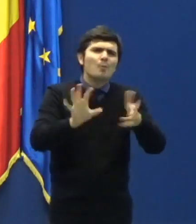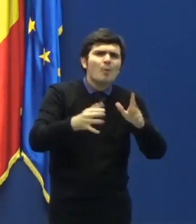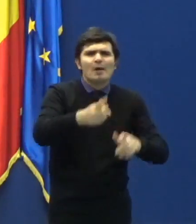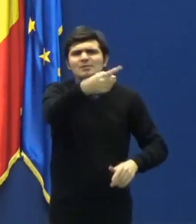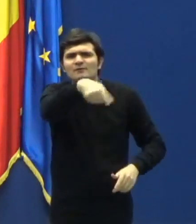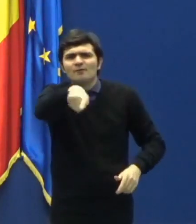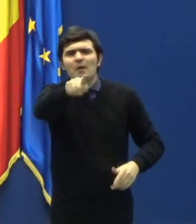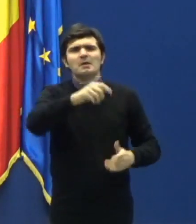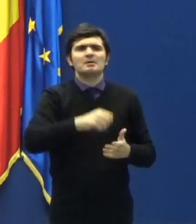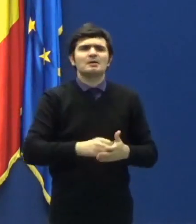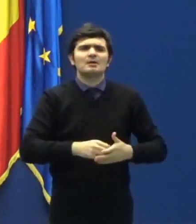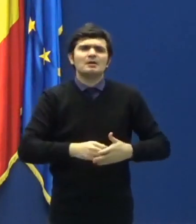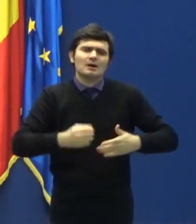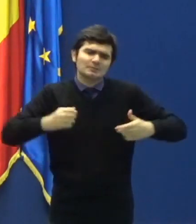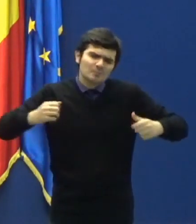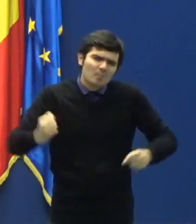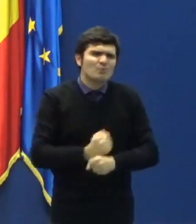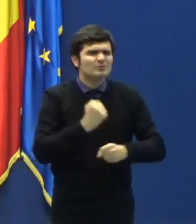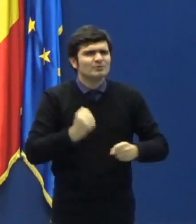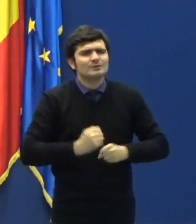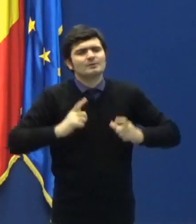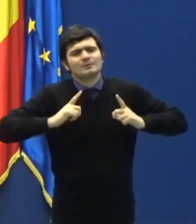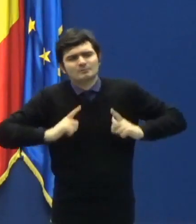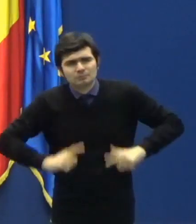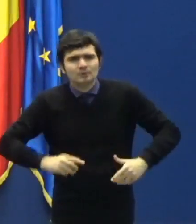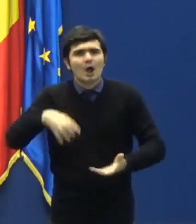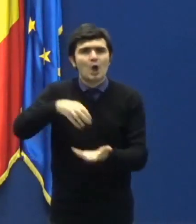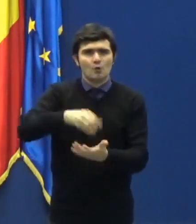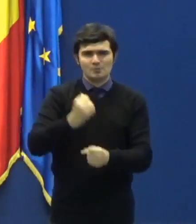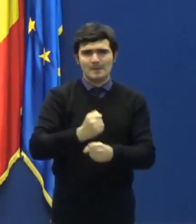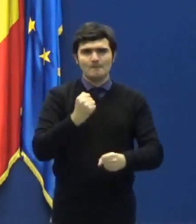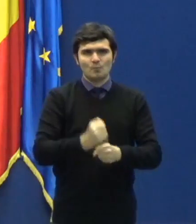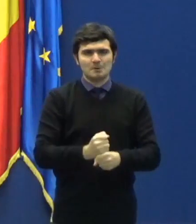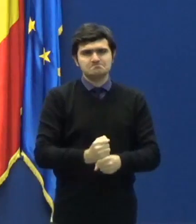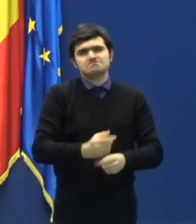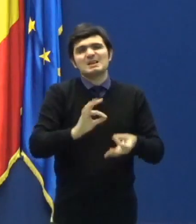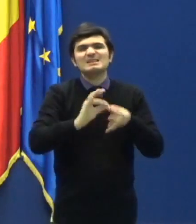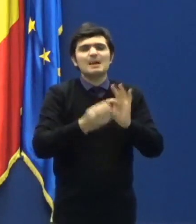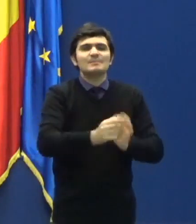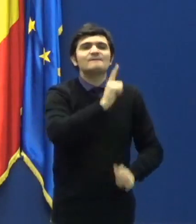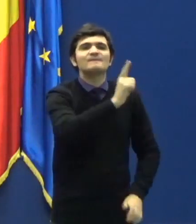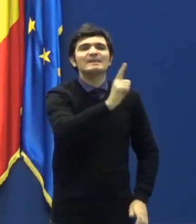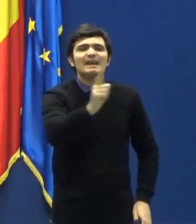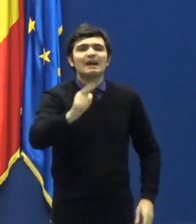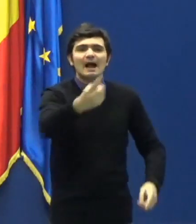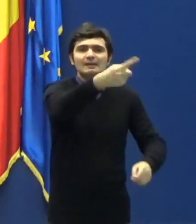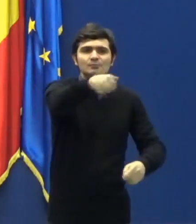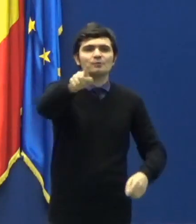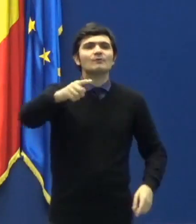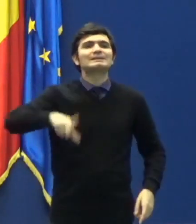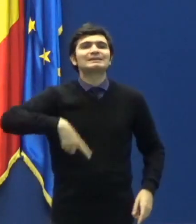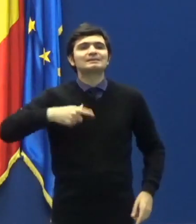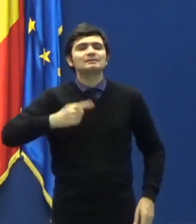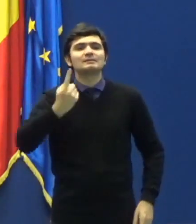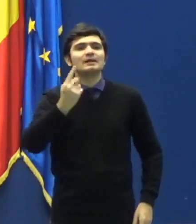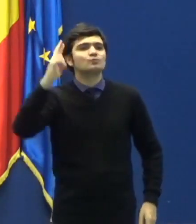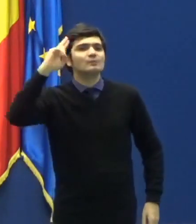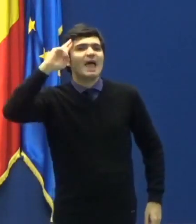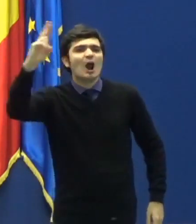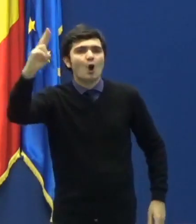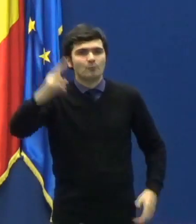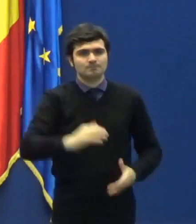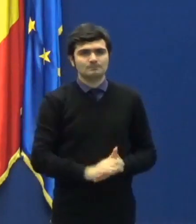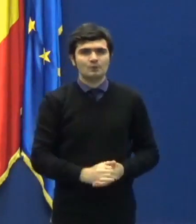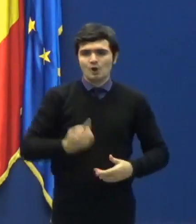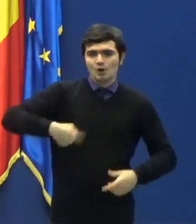la locul de muncă. Fiecare dintre dumneavoastră sunteți un erou. Și împreună